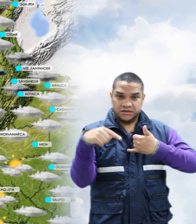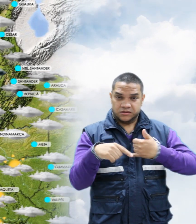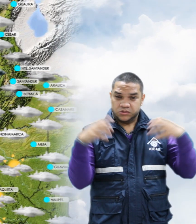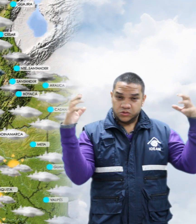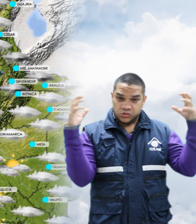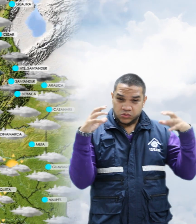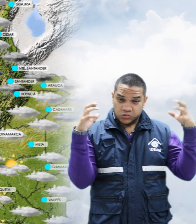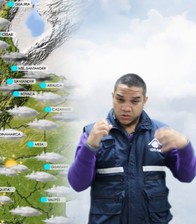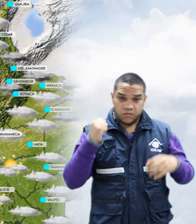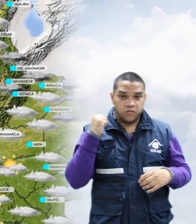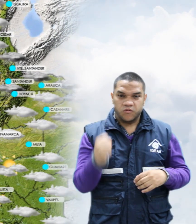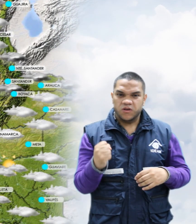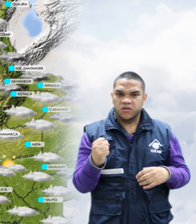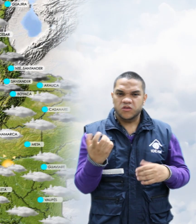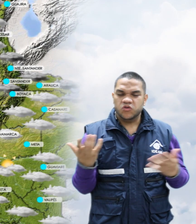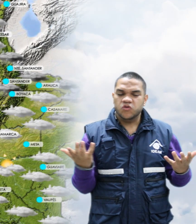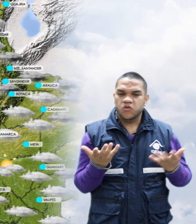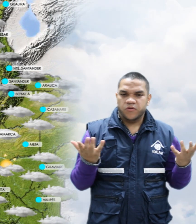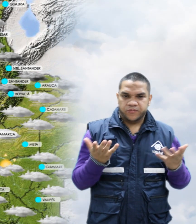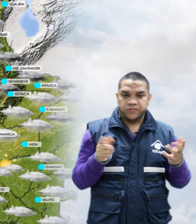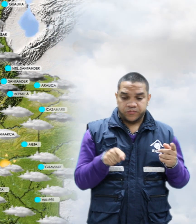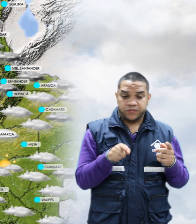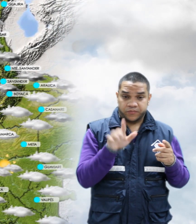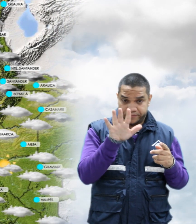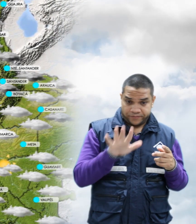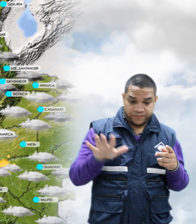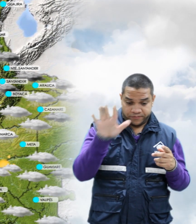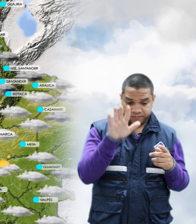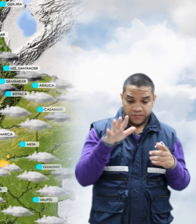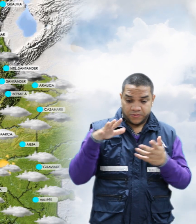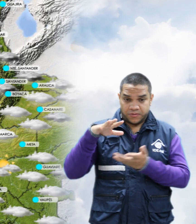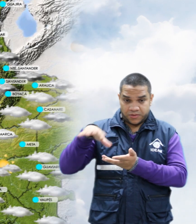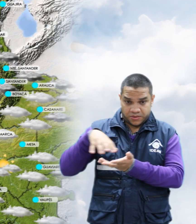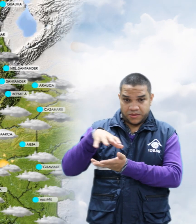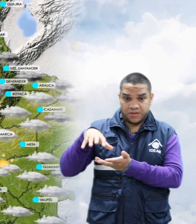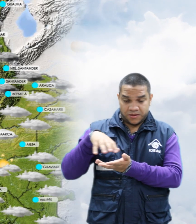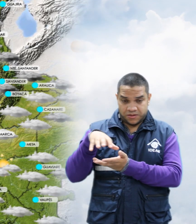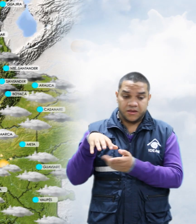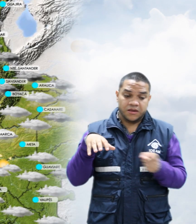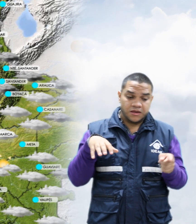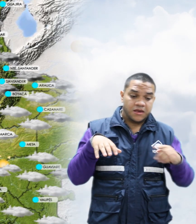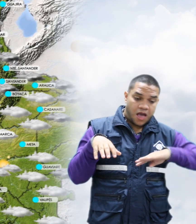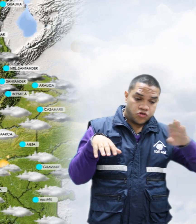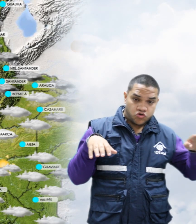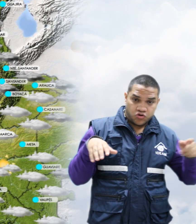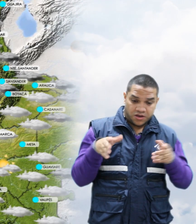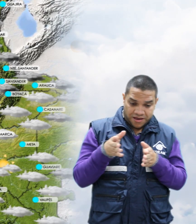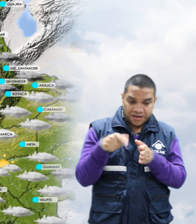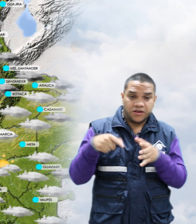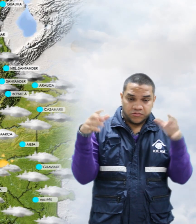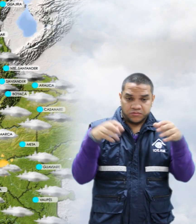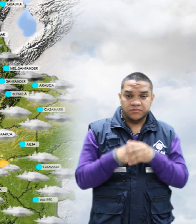intensas se presenten en límites entre los departamentos de Santander y Antioquia. Lloviznas, lluvias